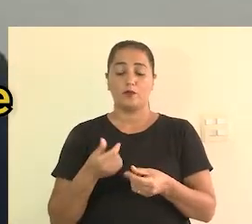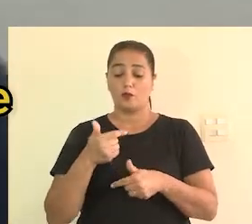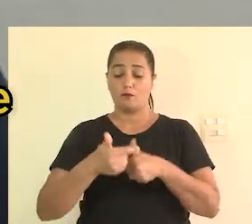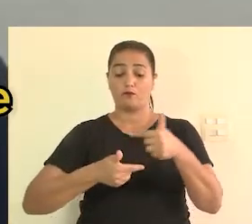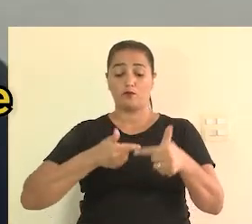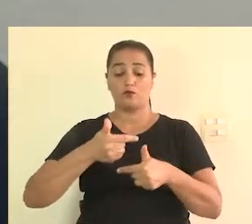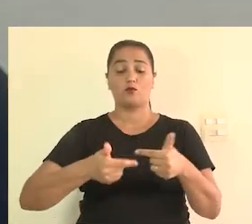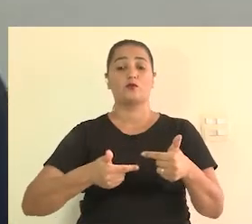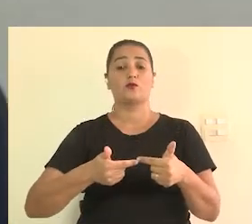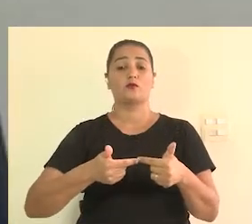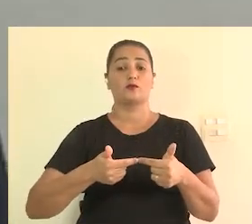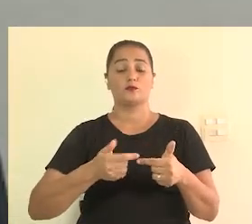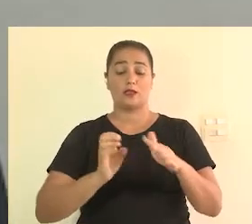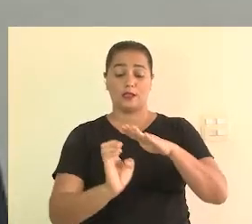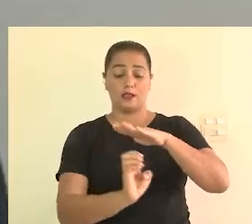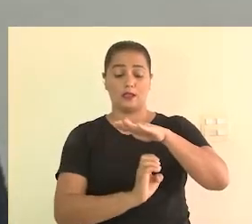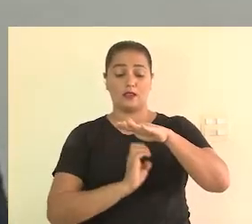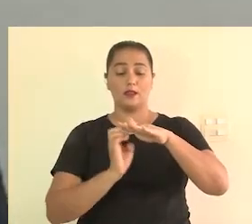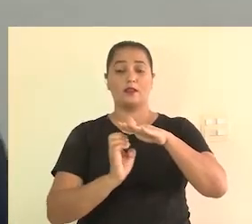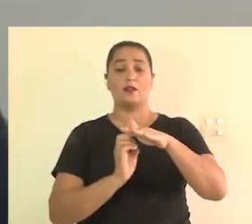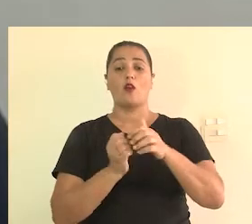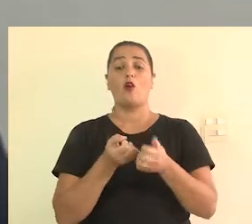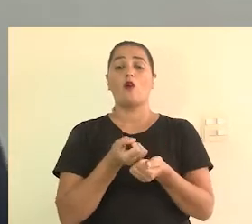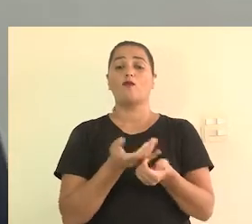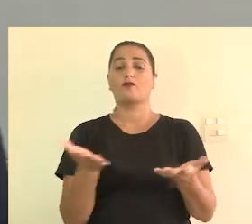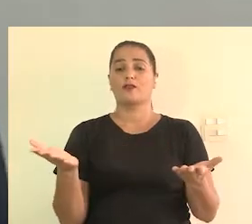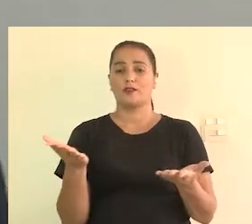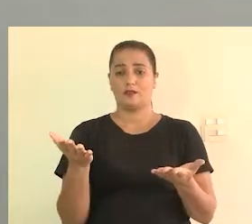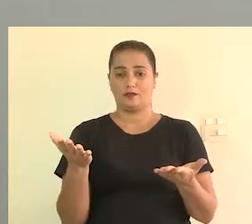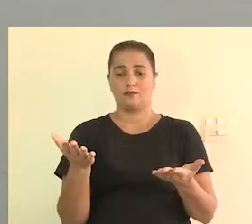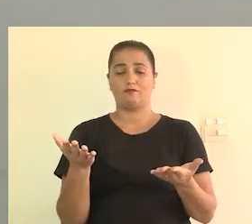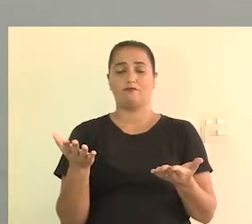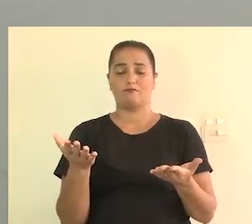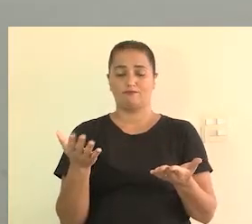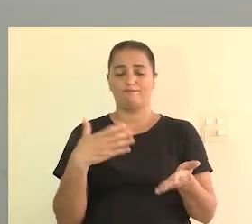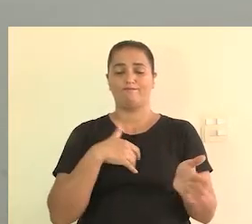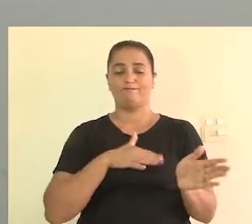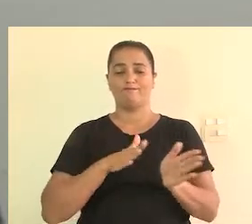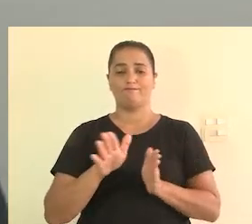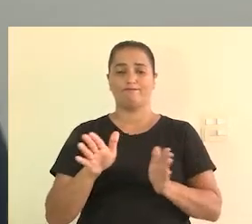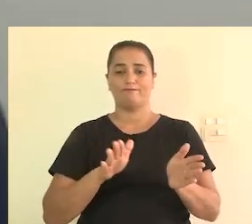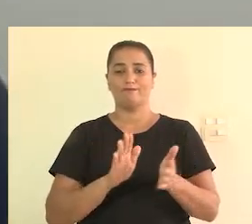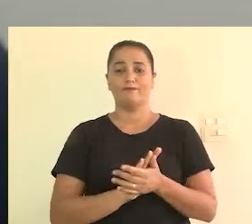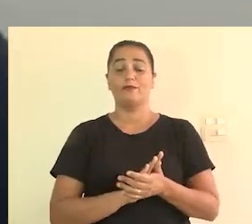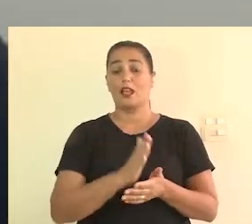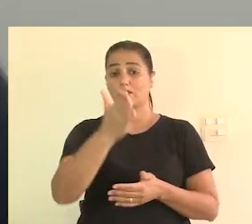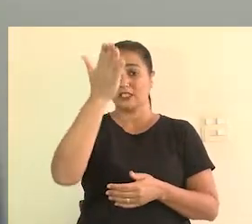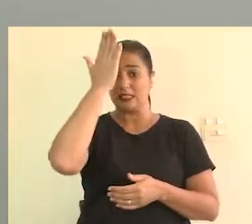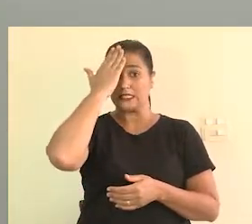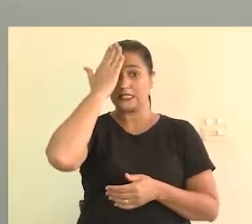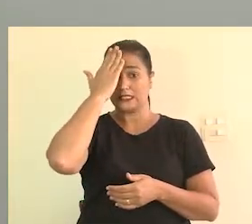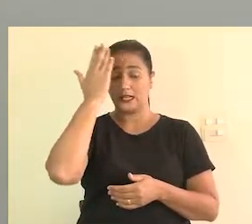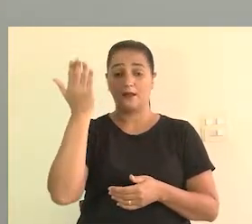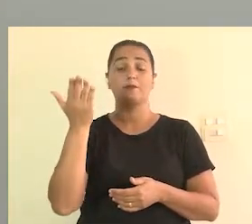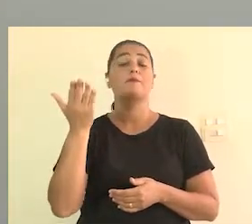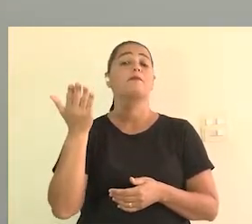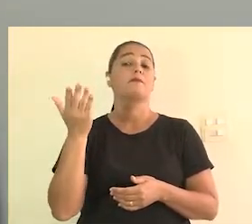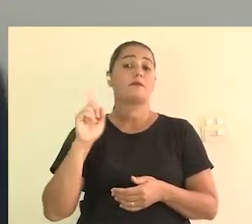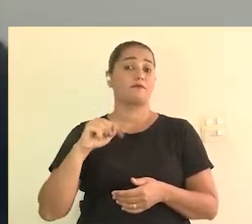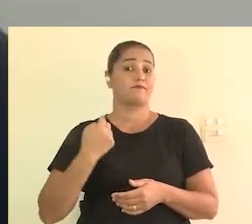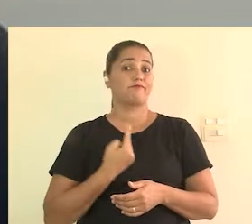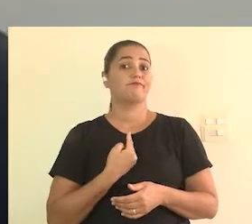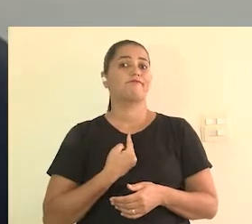que funciona, vamos dizer assim, as empresas que oferecem esse tipo de serviço de acessibilidade, né? Porque a gente sabe